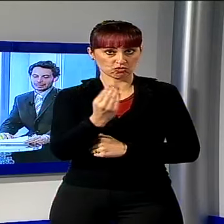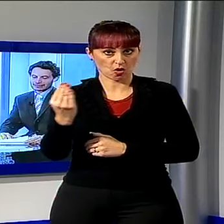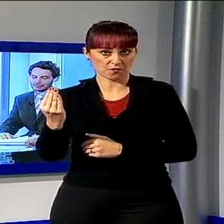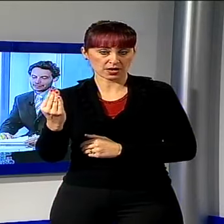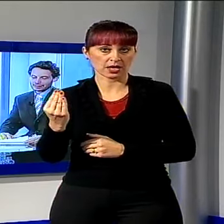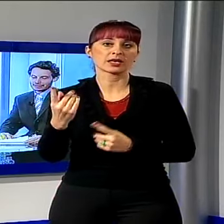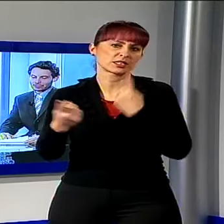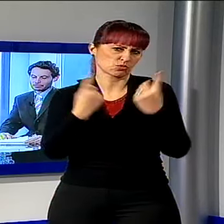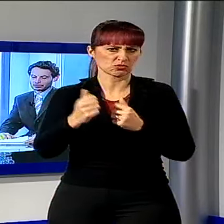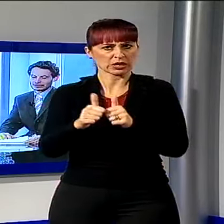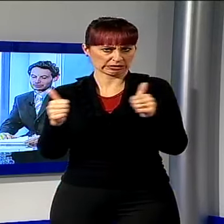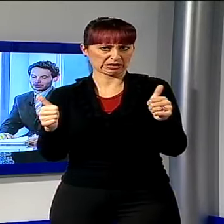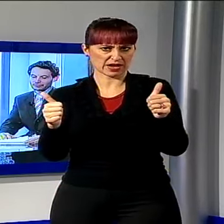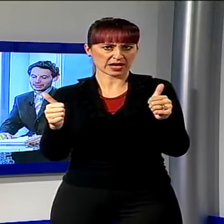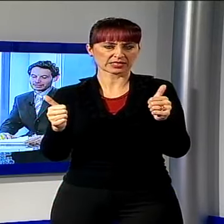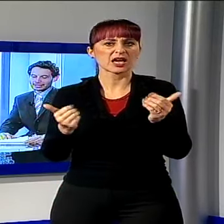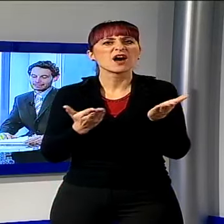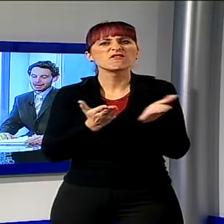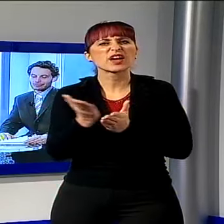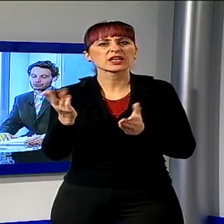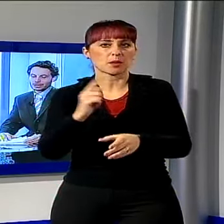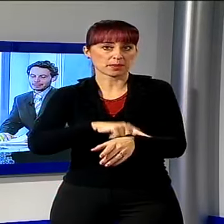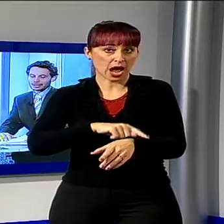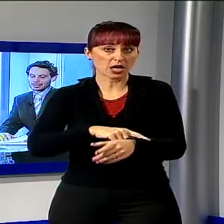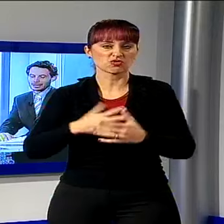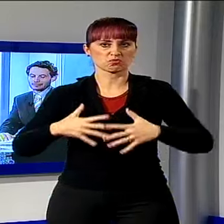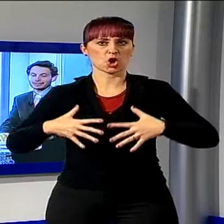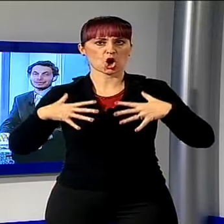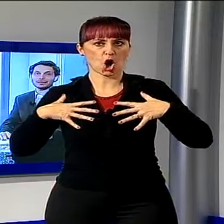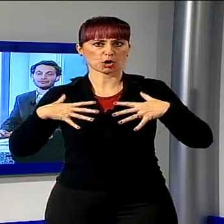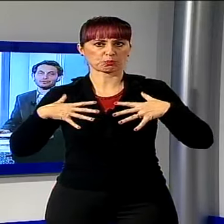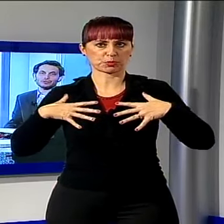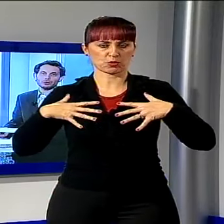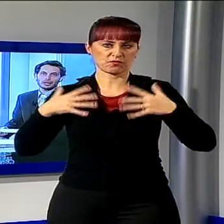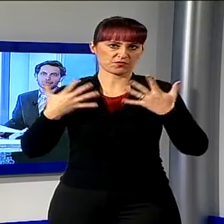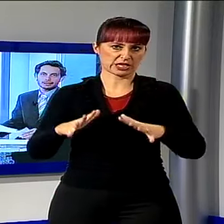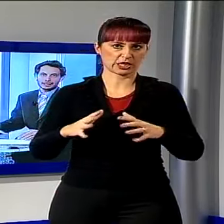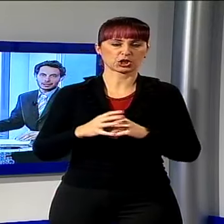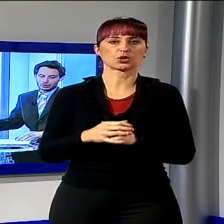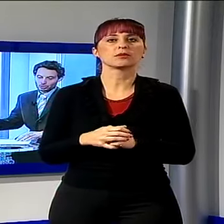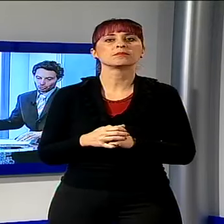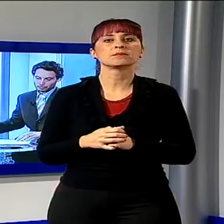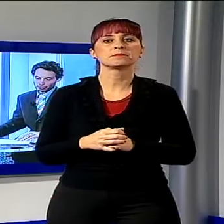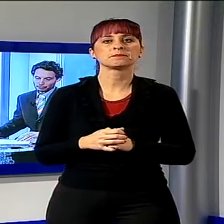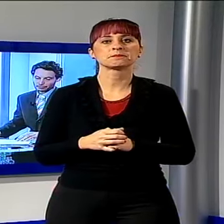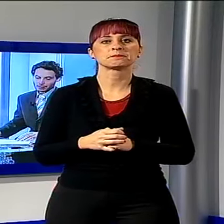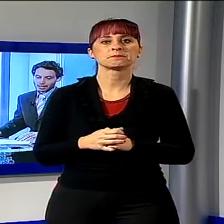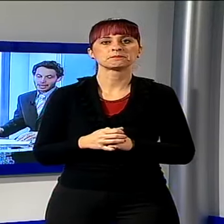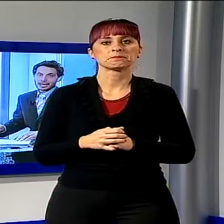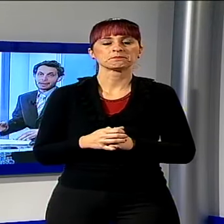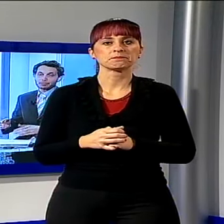in circostanze diverse, hanno riportato ferite alle braccia e alla parte inferiore del corpo.